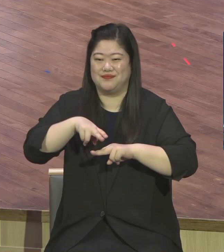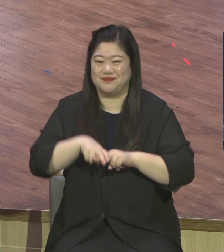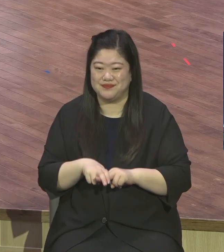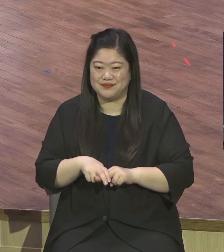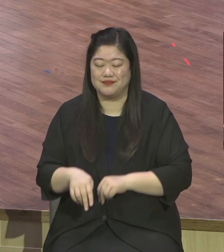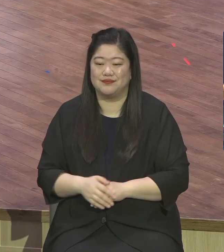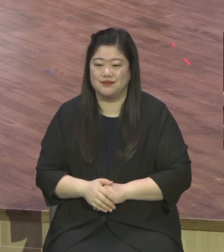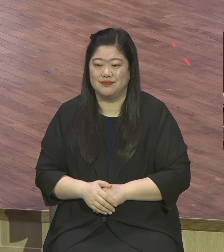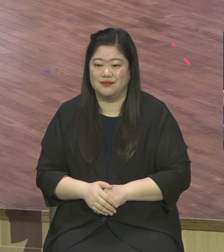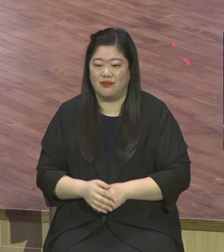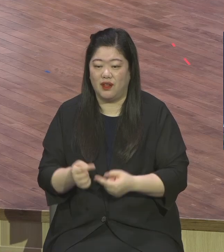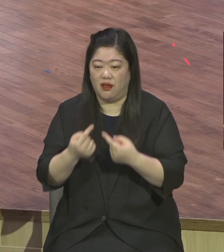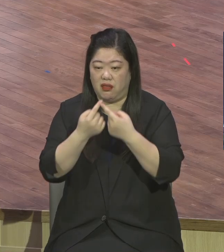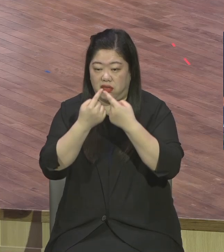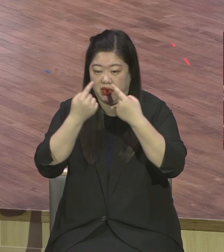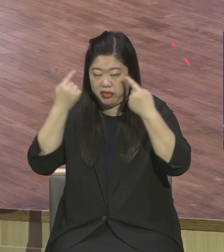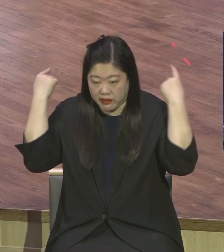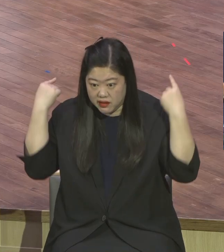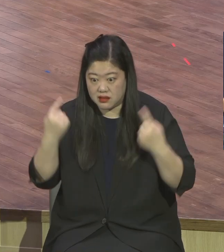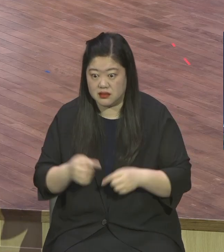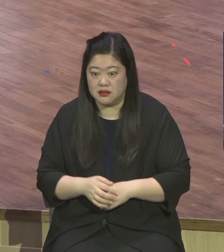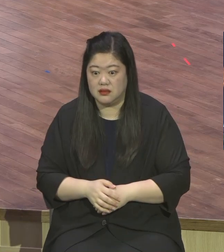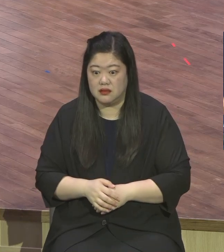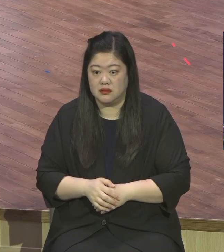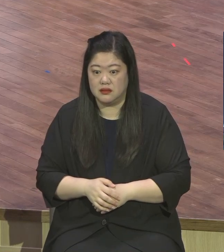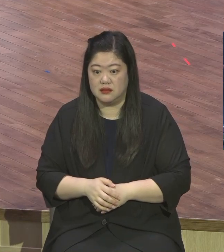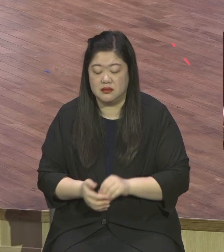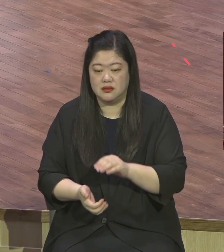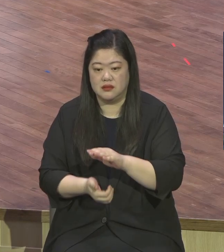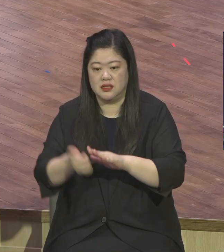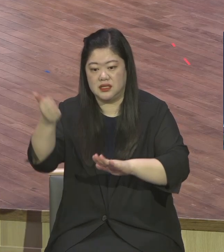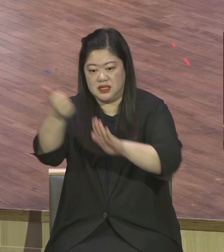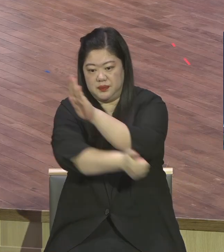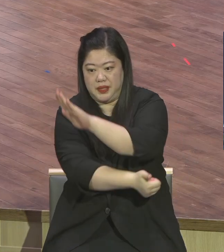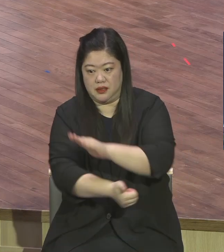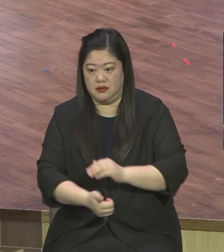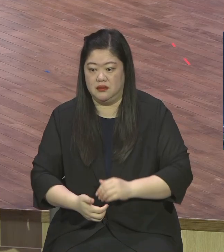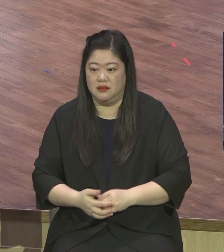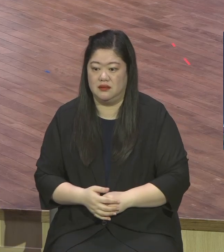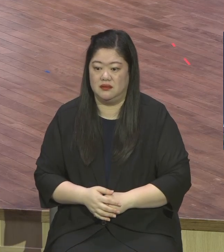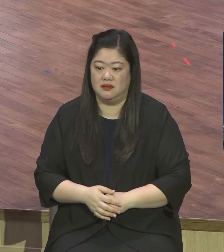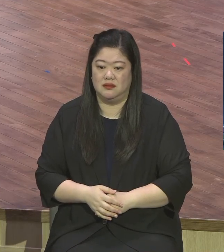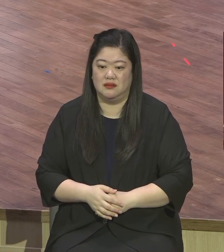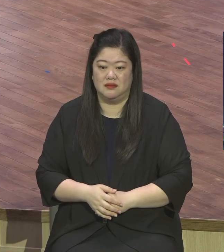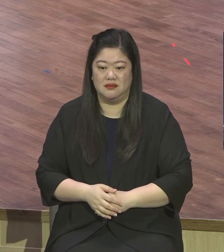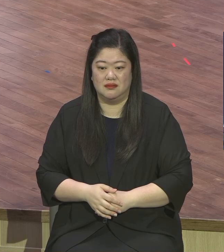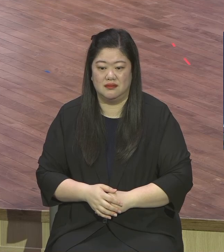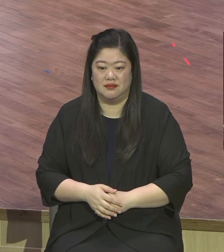또 실패하고 또 온 거예요 평생 그러고 평생 수년 수십 년을 그러고 있다니까 그러다가 끝내요